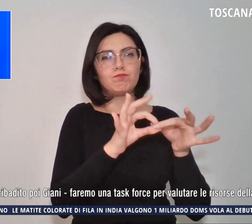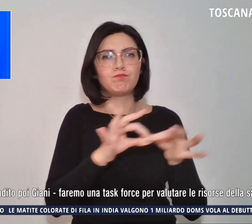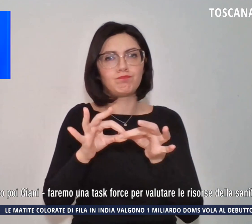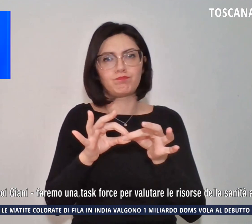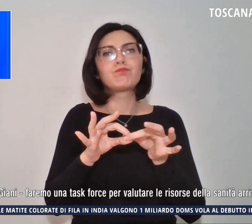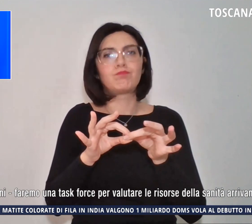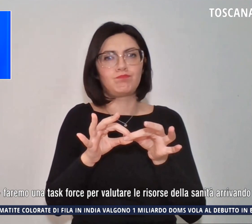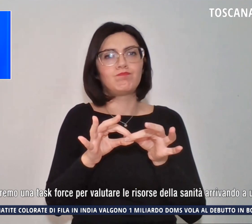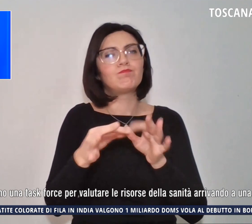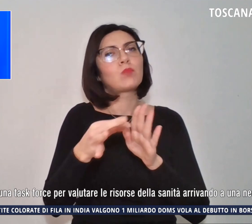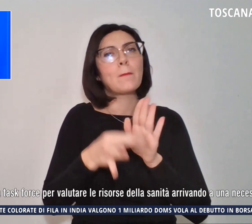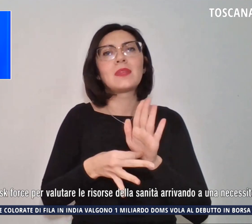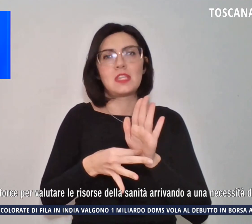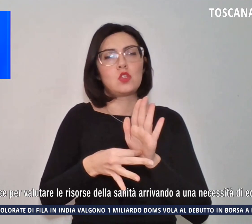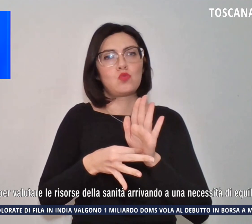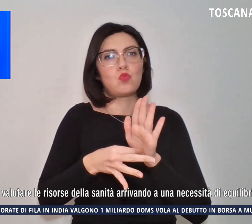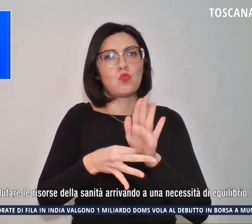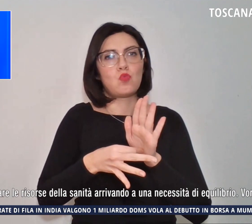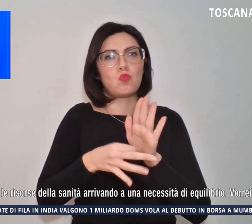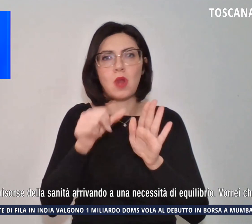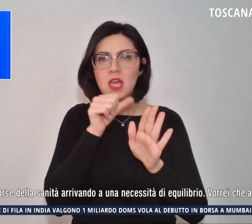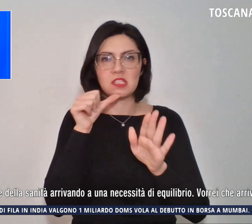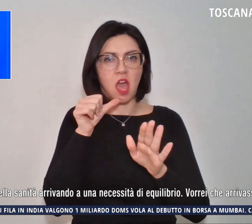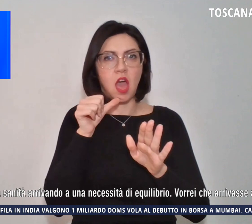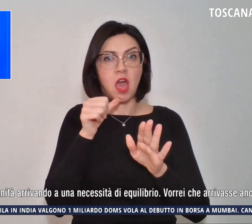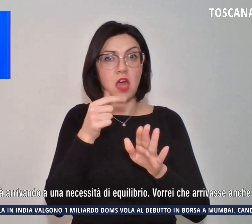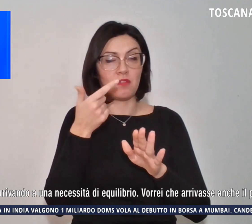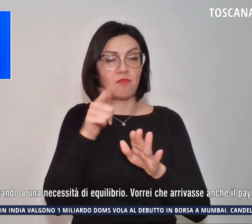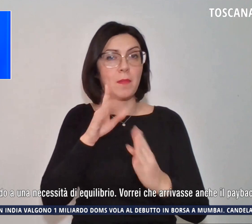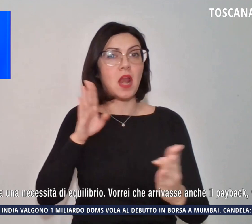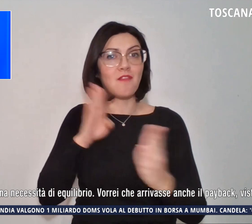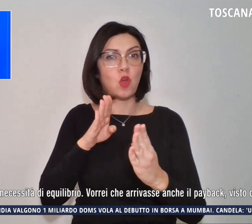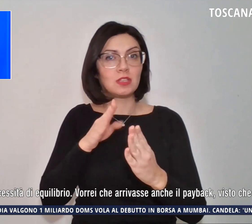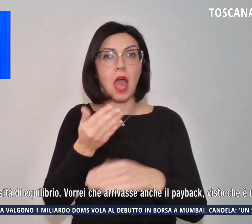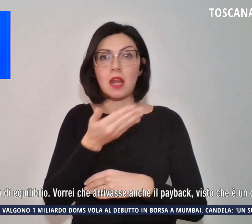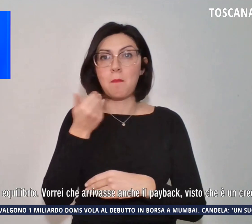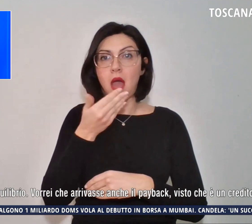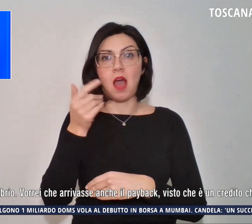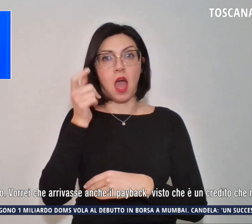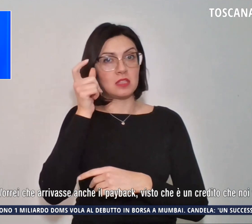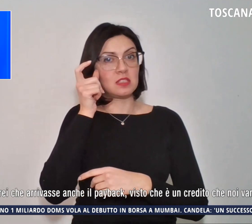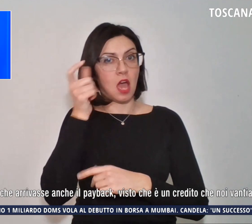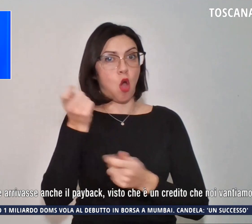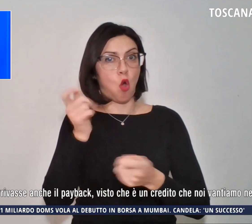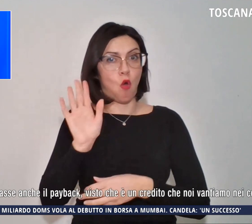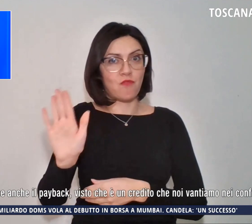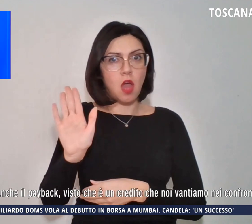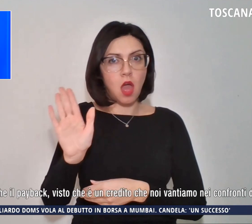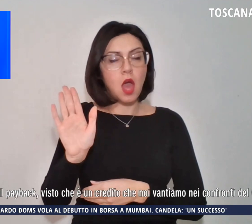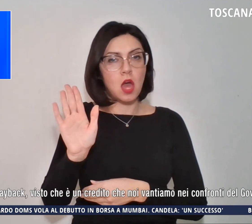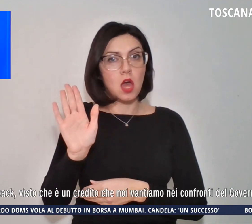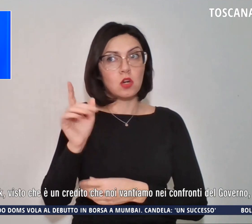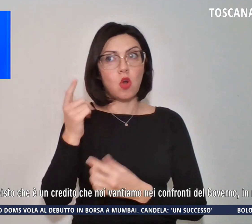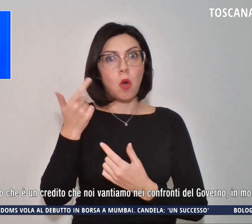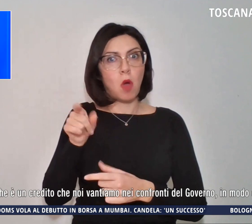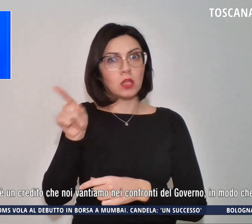necessaria di fronte a questa mancanza da parte del Governo di riconoscere quei